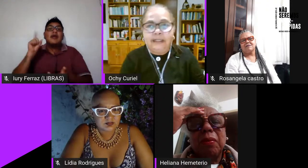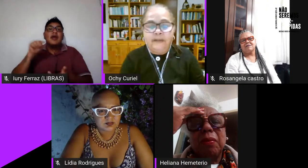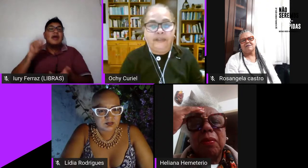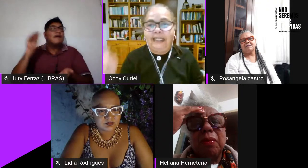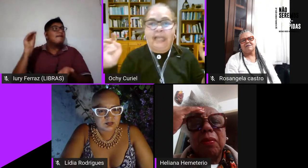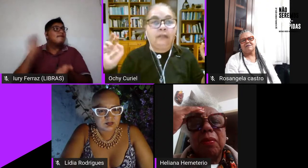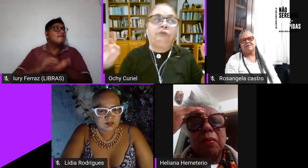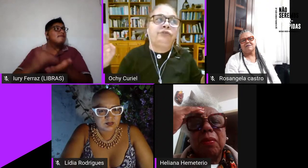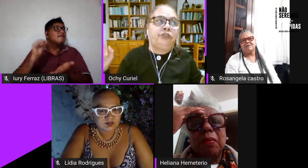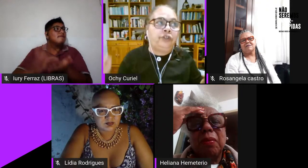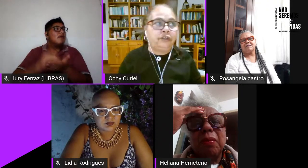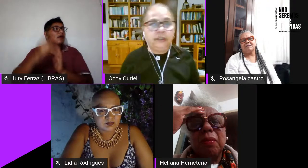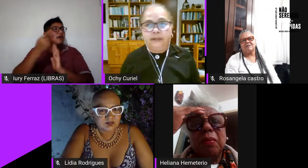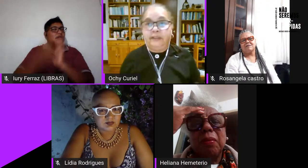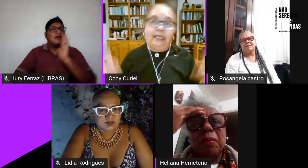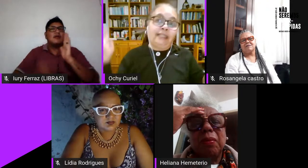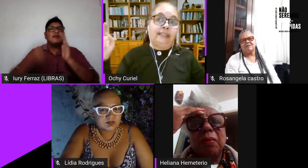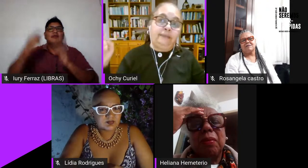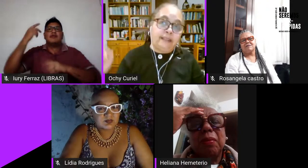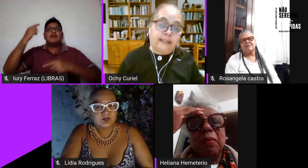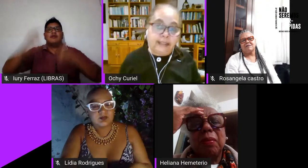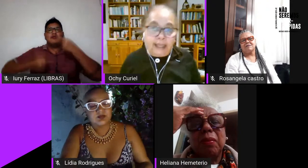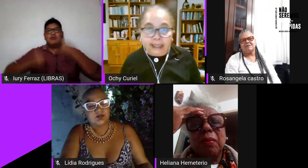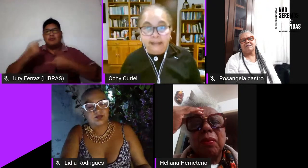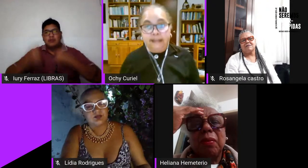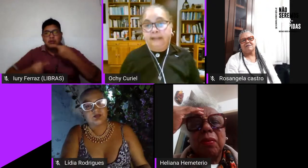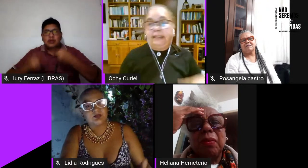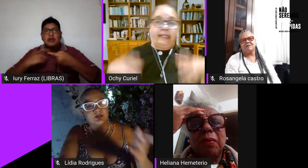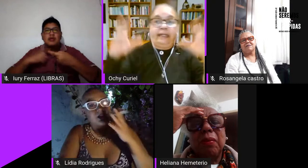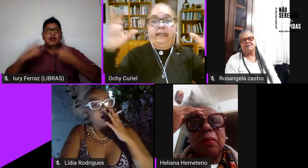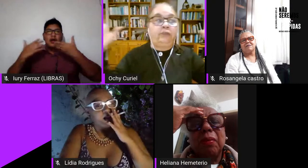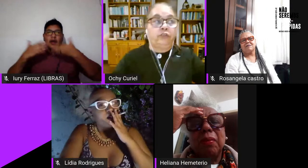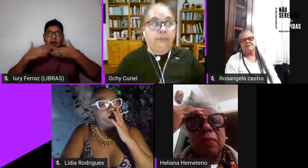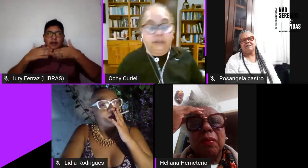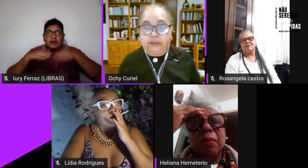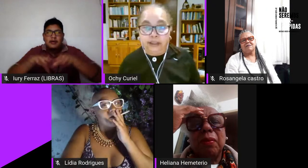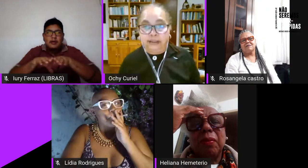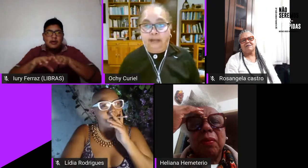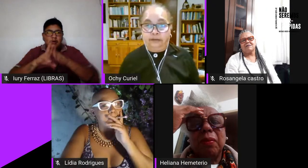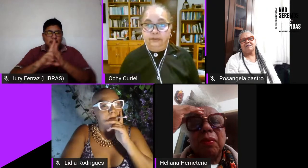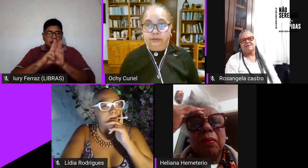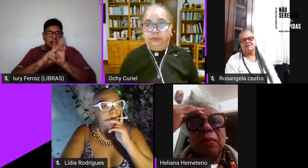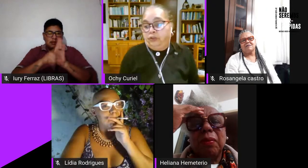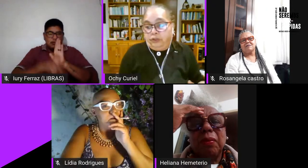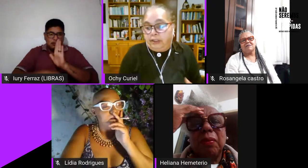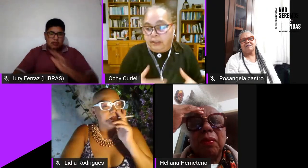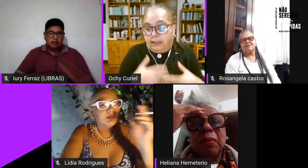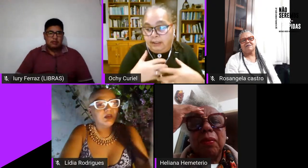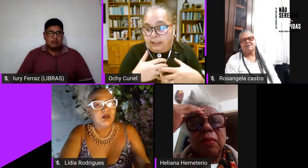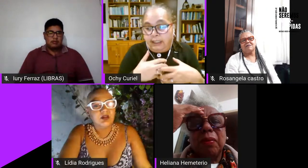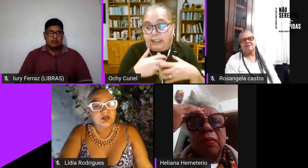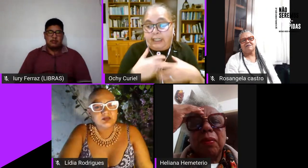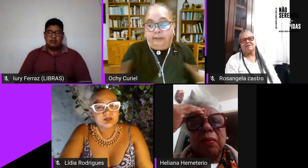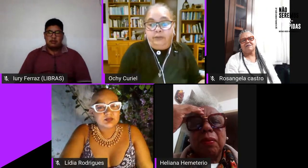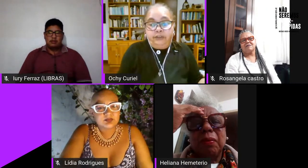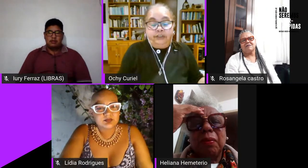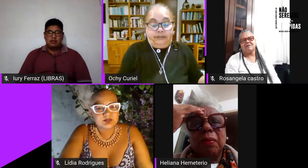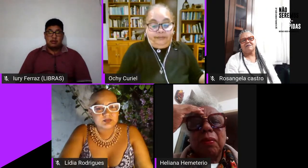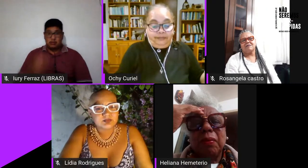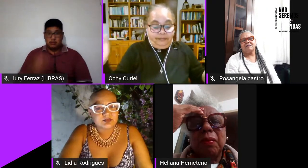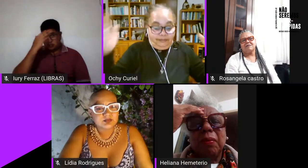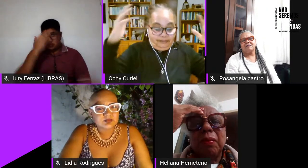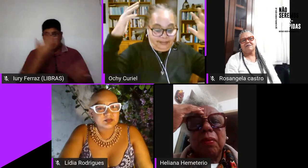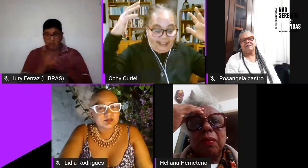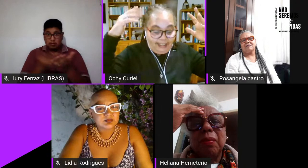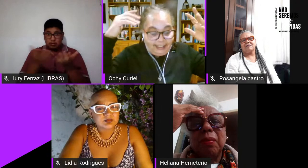mais além da inclusão da diversidade do reconhecimento do Estado eu acho que quem queremos